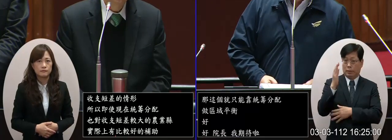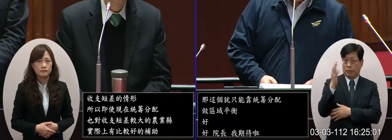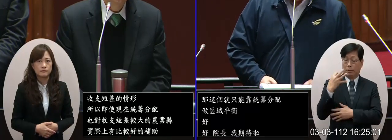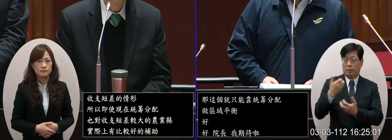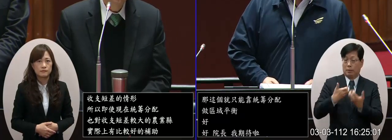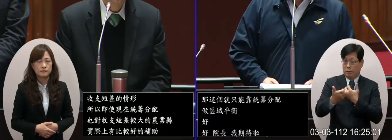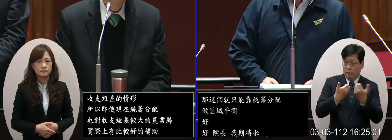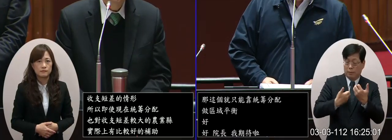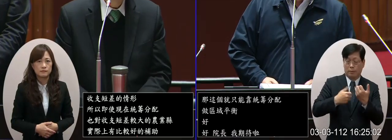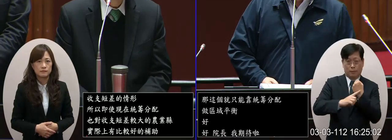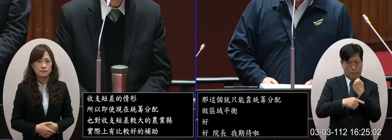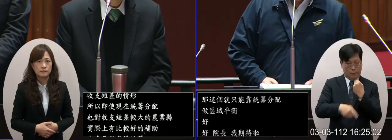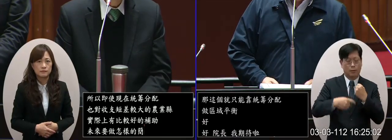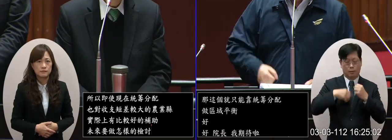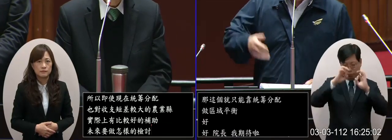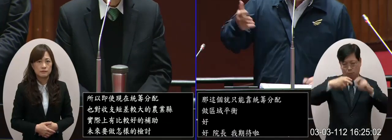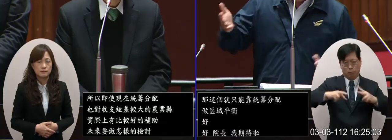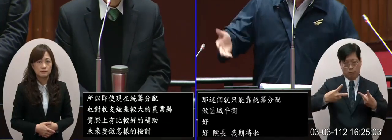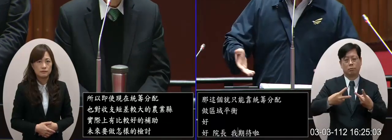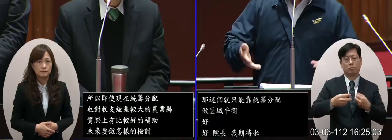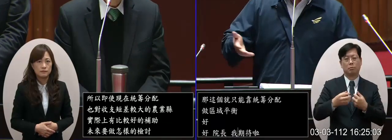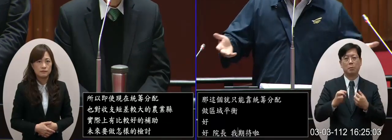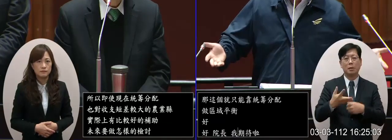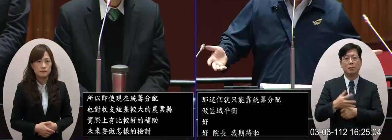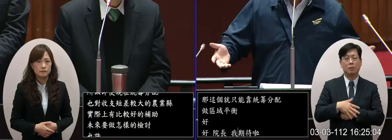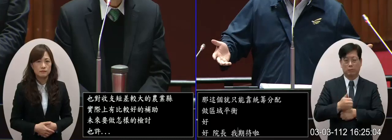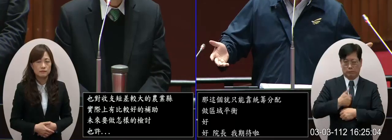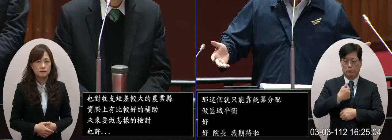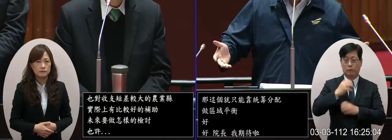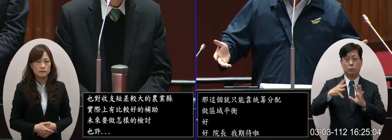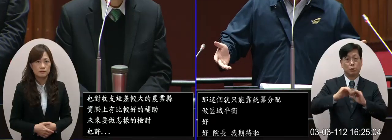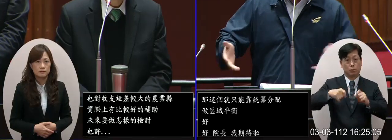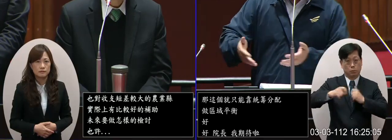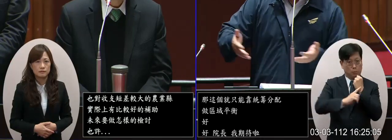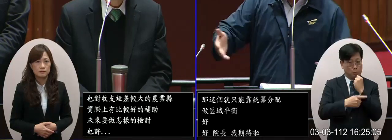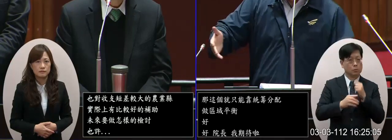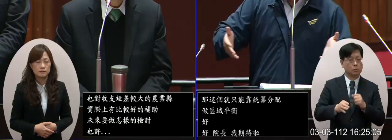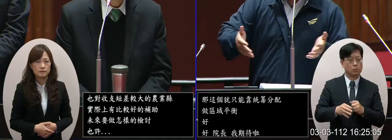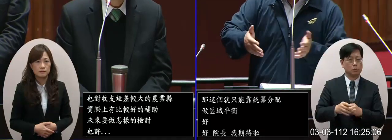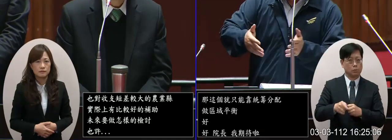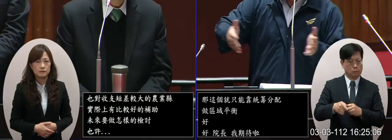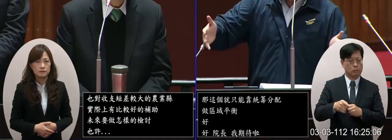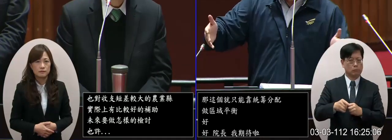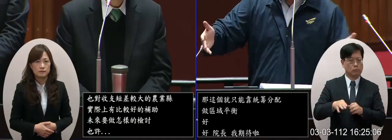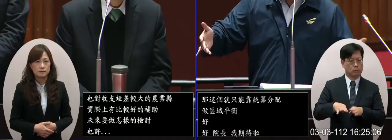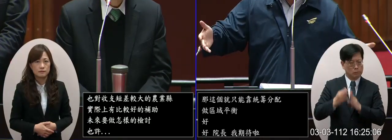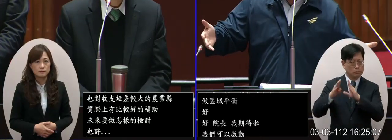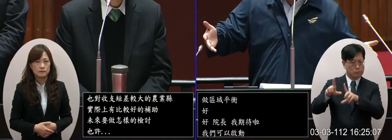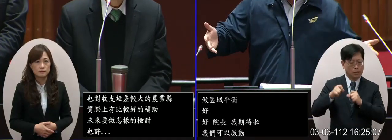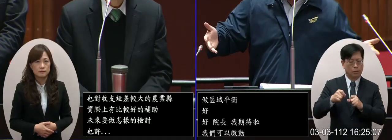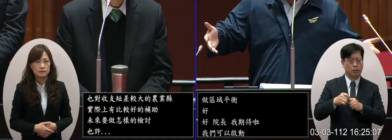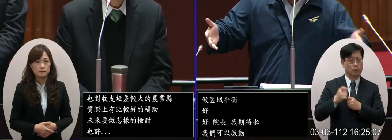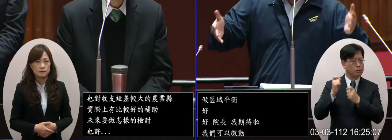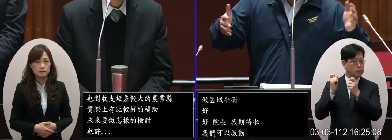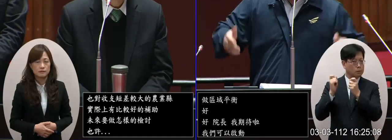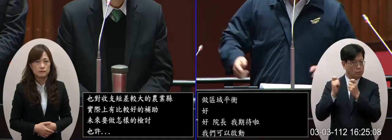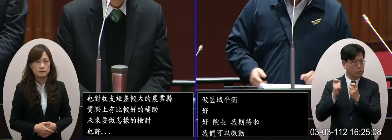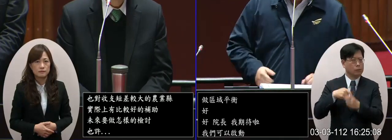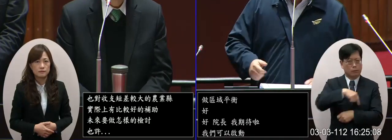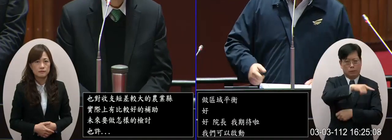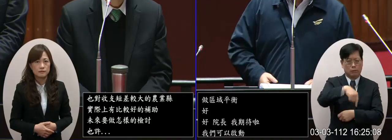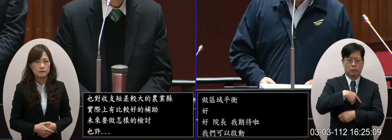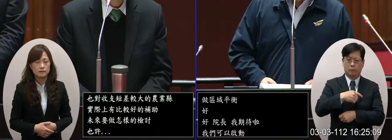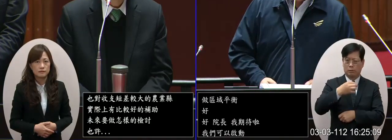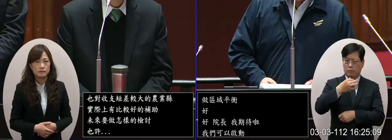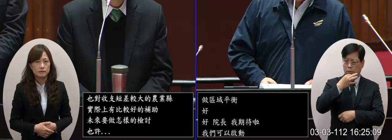方法的檢討我是期待因為整個國務計劃要上路了不然國務計劃法這一段時間真的是